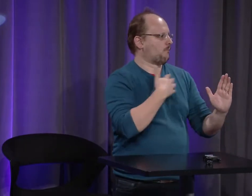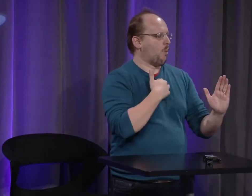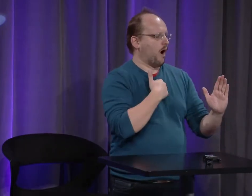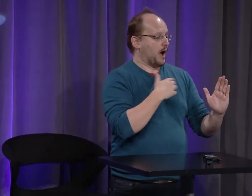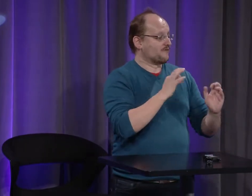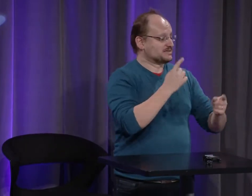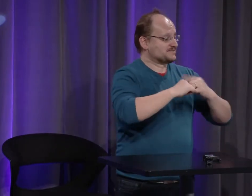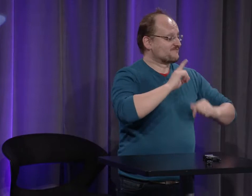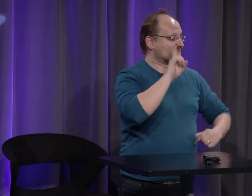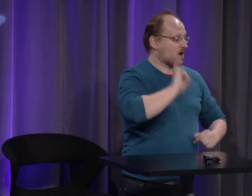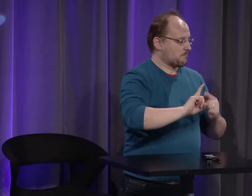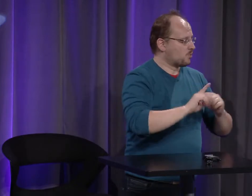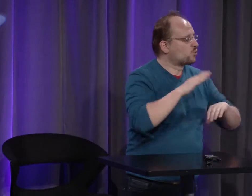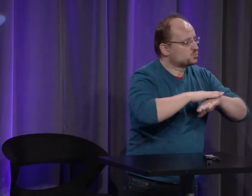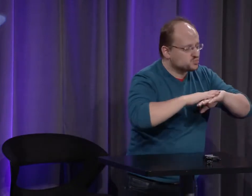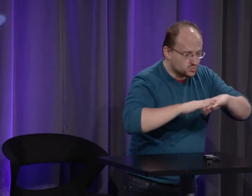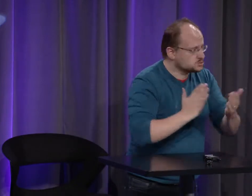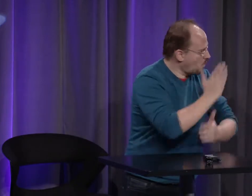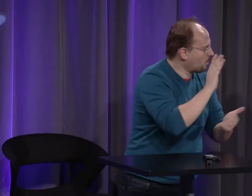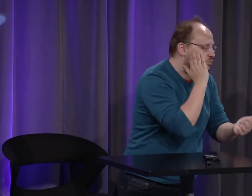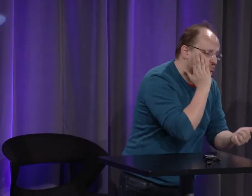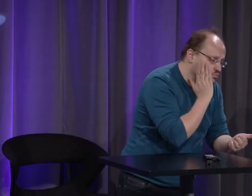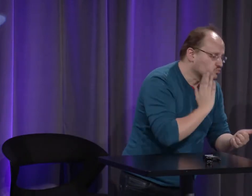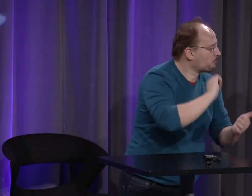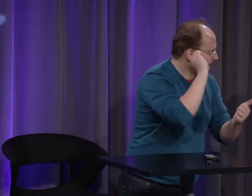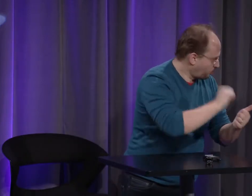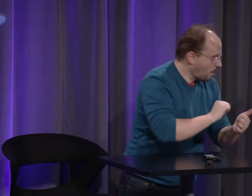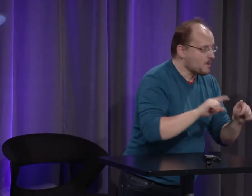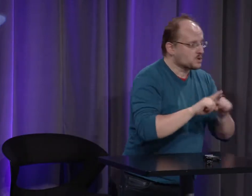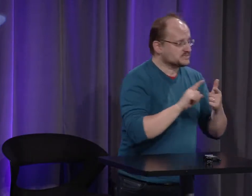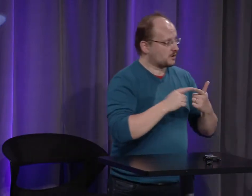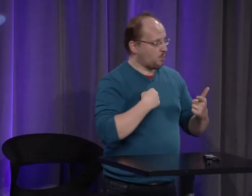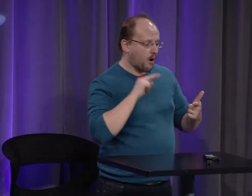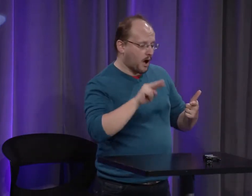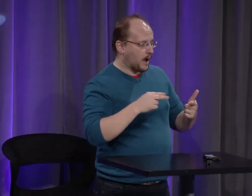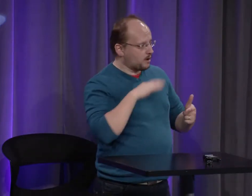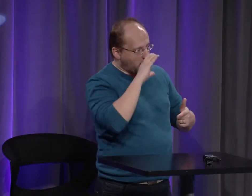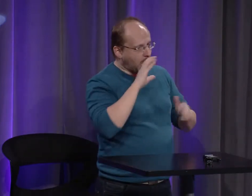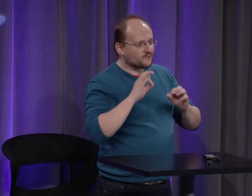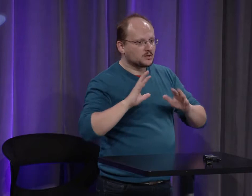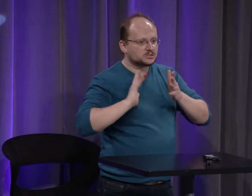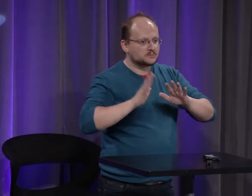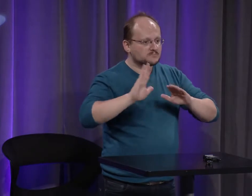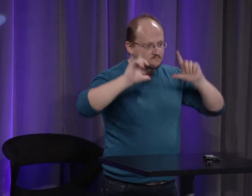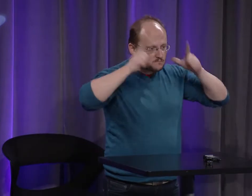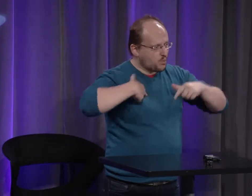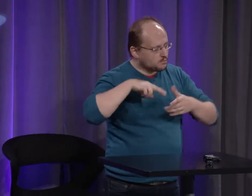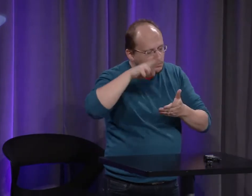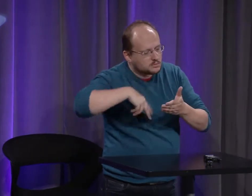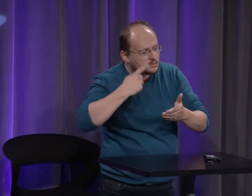après 1800 moi sur ce signe de femme peut-être que c'est le signe le sens de doux mais d'après ce que j'ai pu d'après